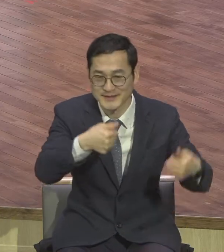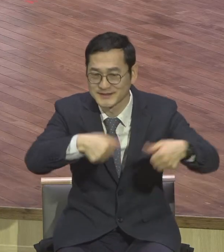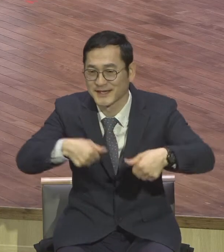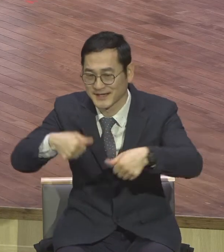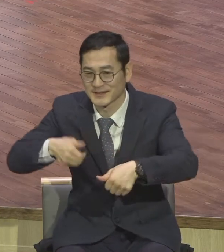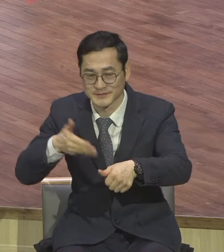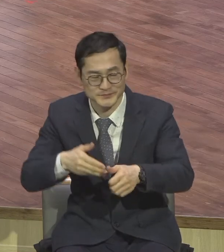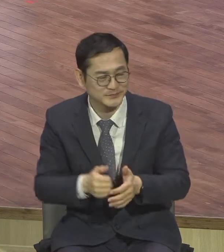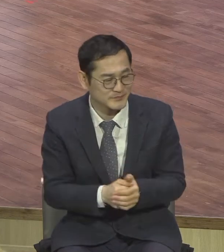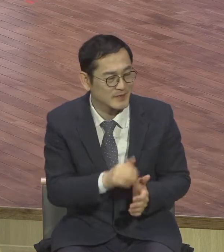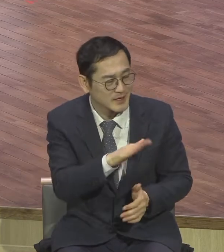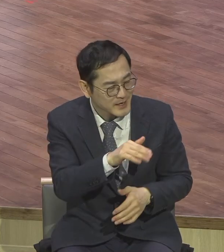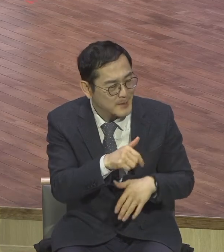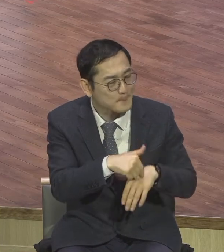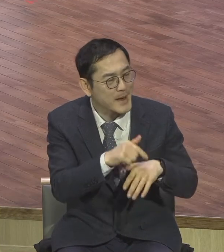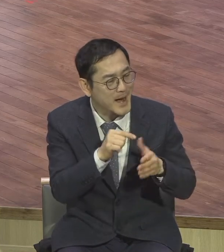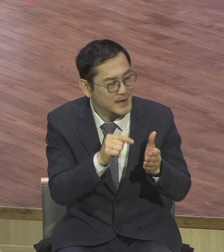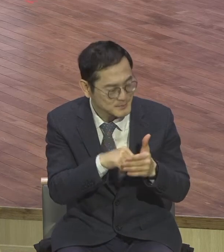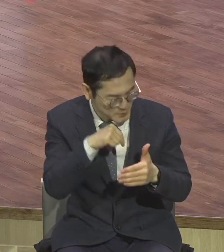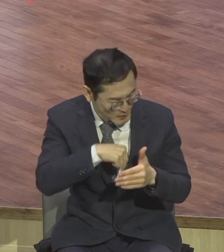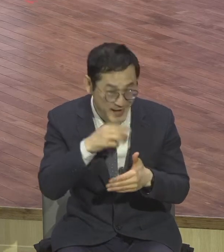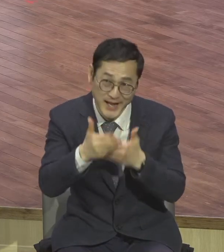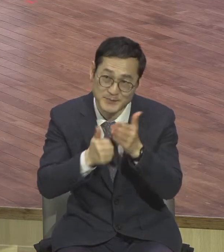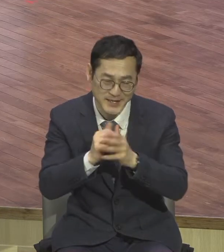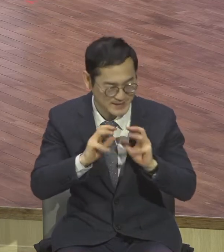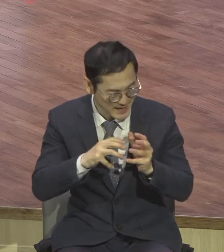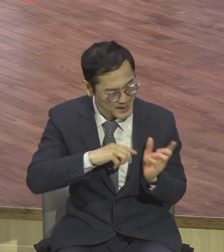마음의 하나님의 나라를 회복합시다.